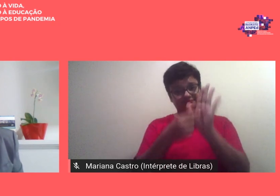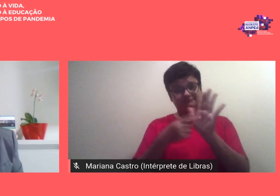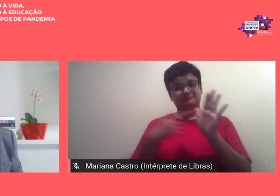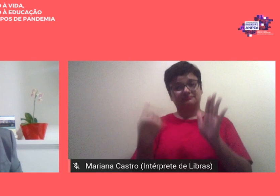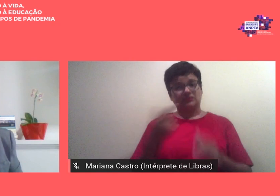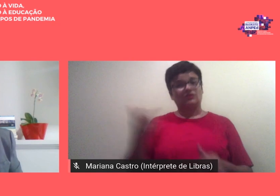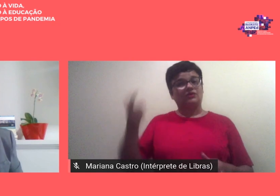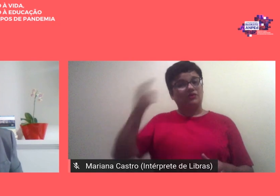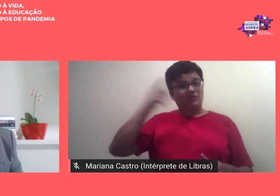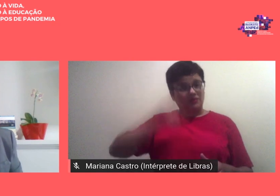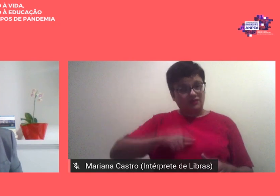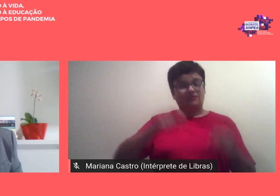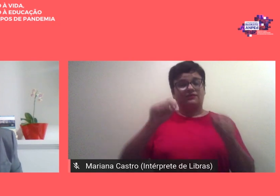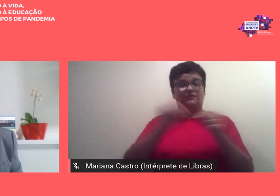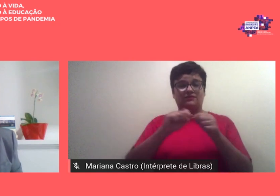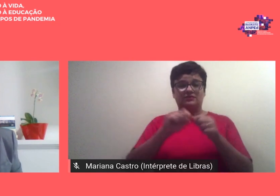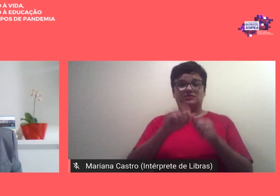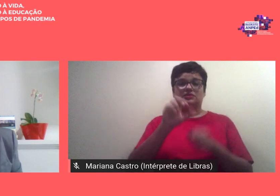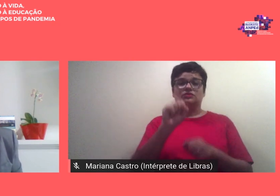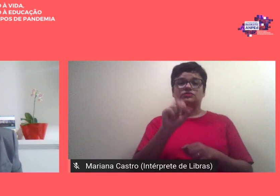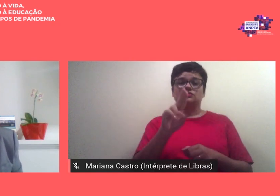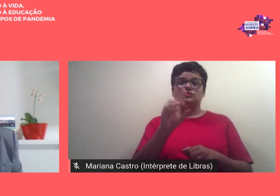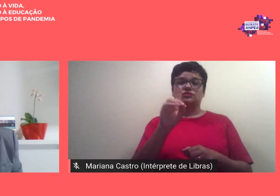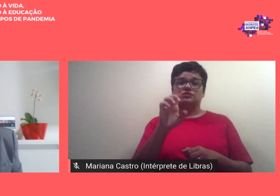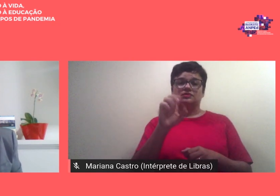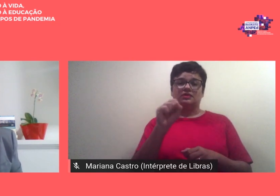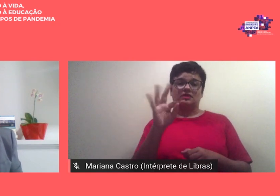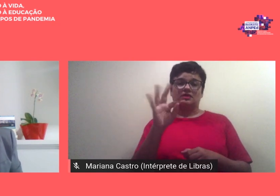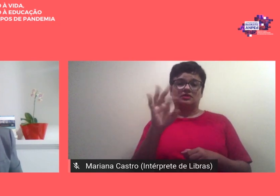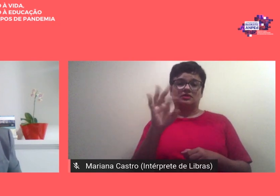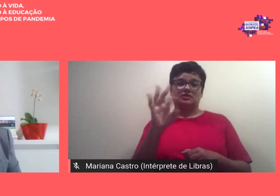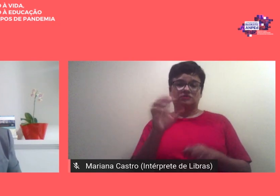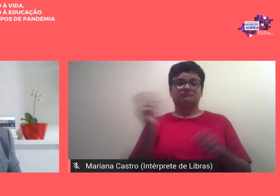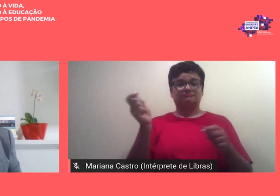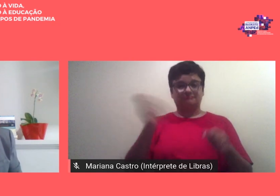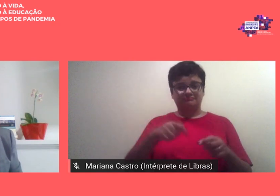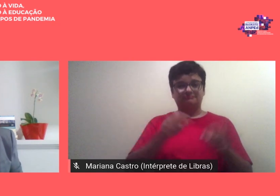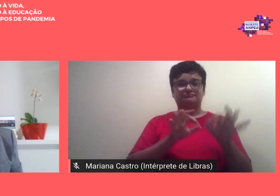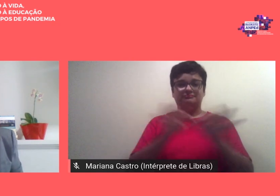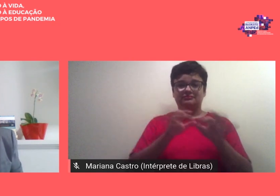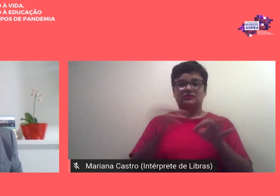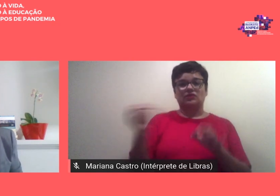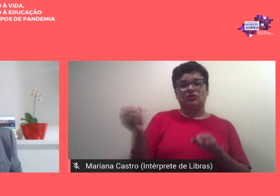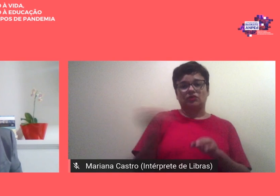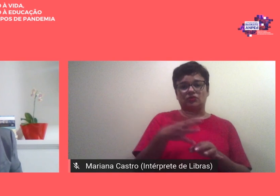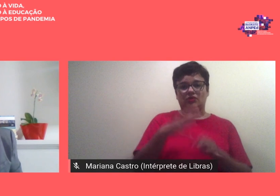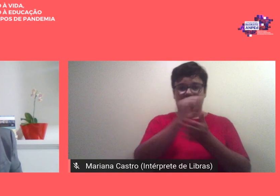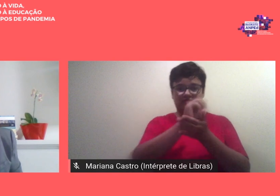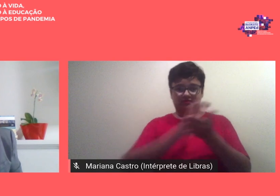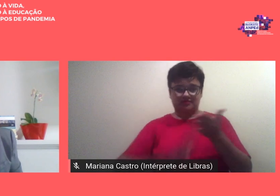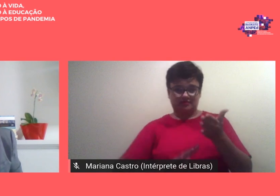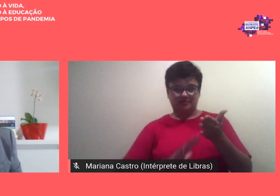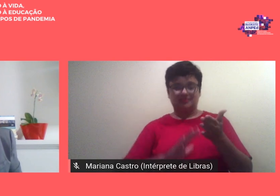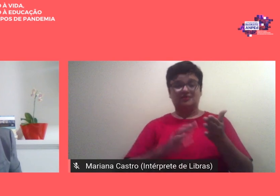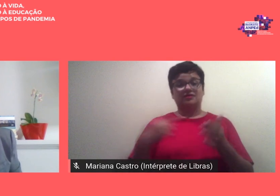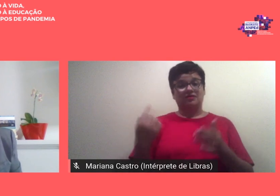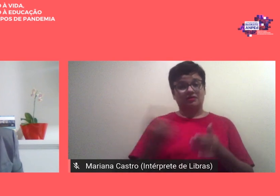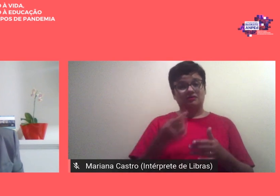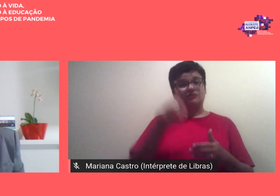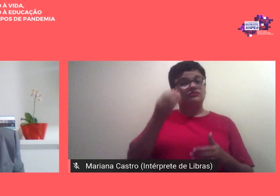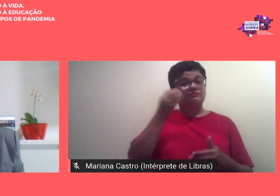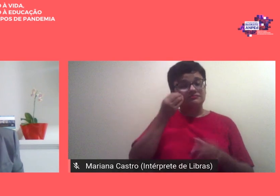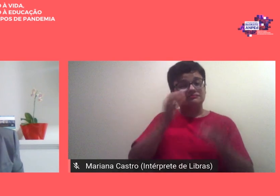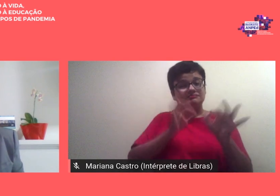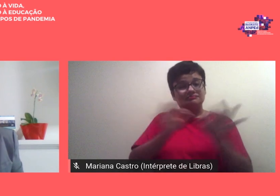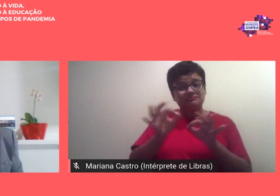sudeste podemos planejar novas atividades e fazer planos no quadro que vivemos também a